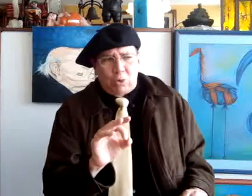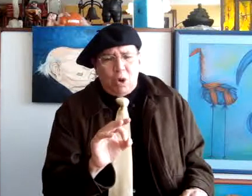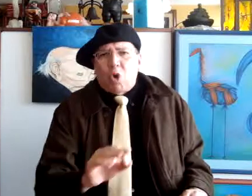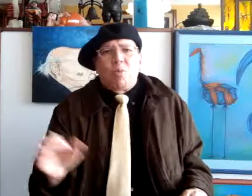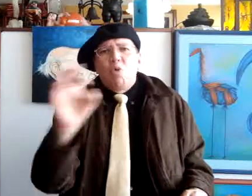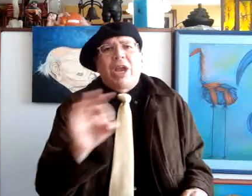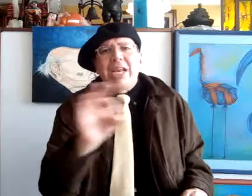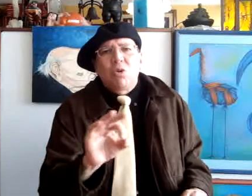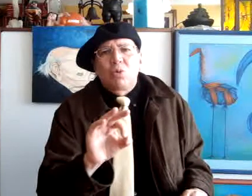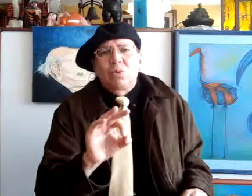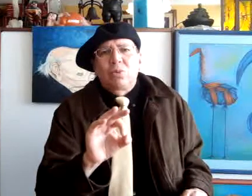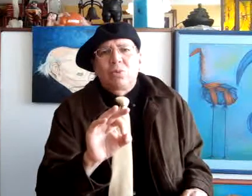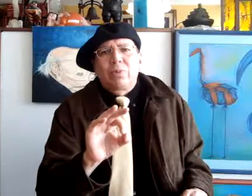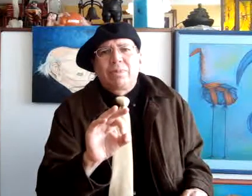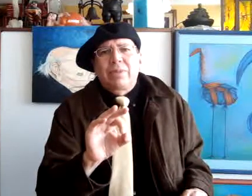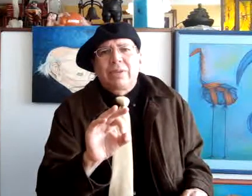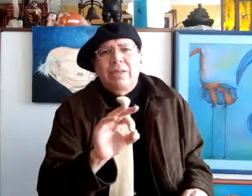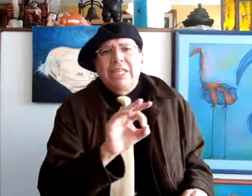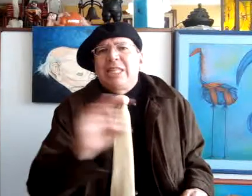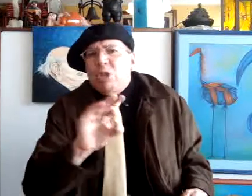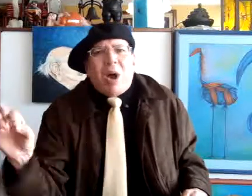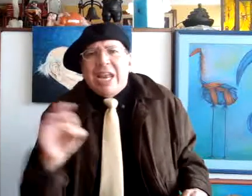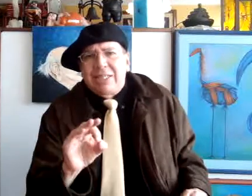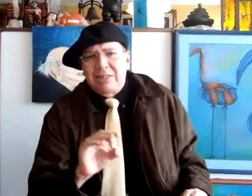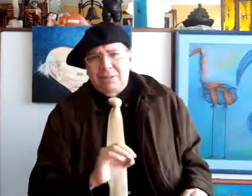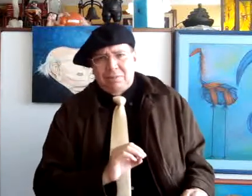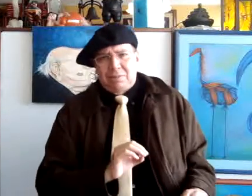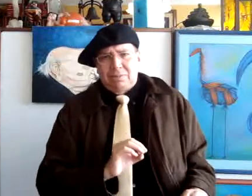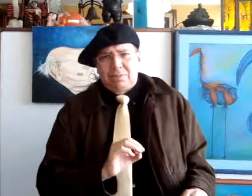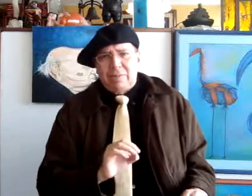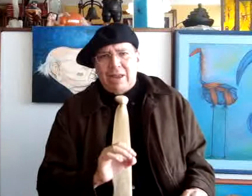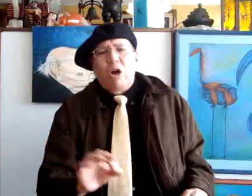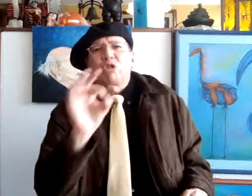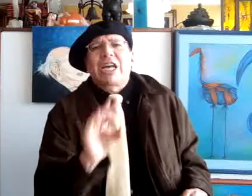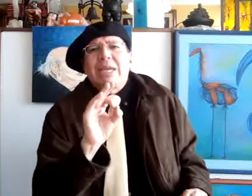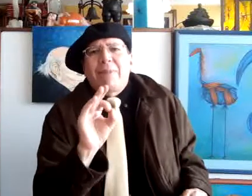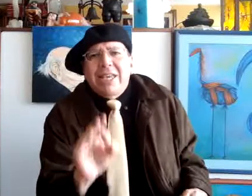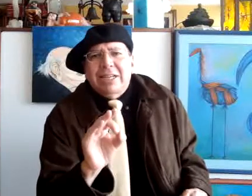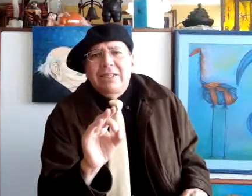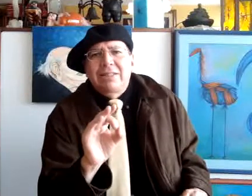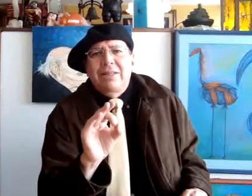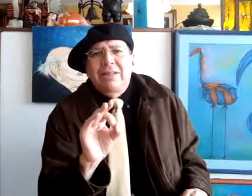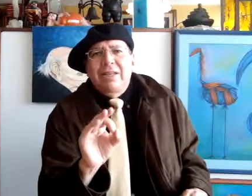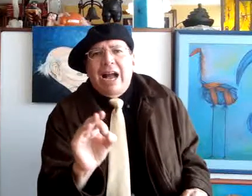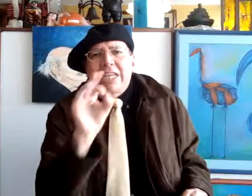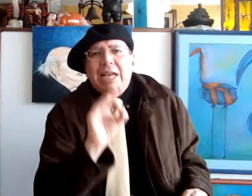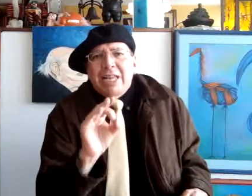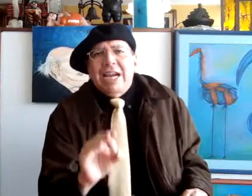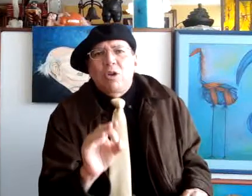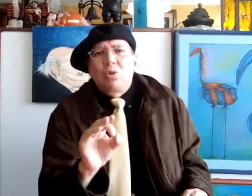como a un genio individual. A Oscar Niemeyer hay que mirarlo